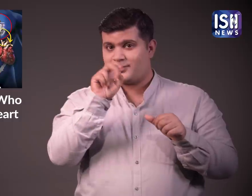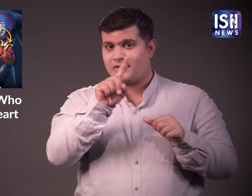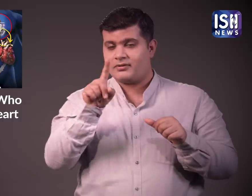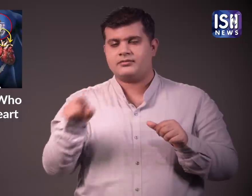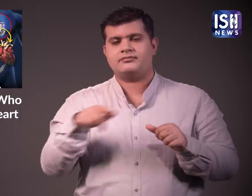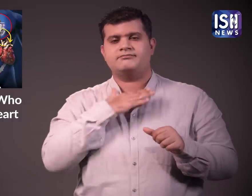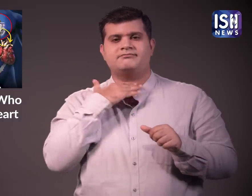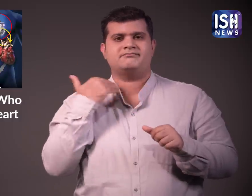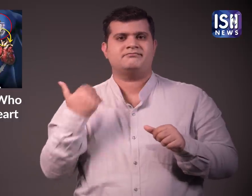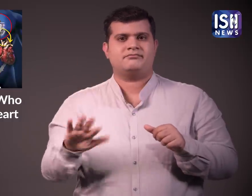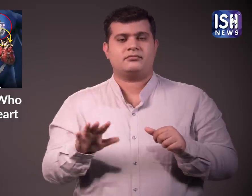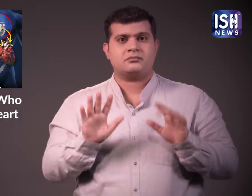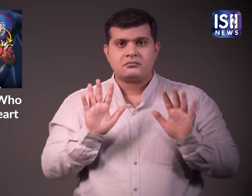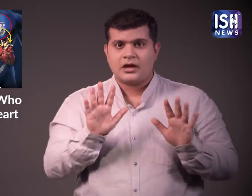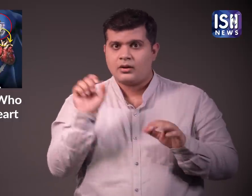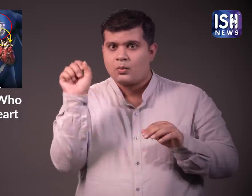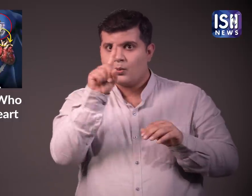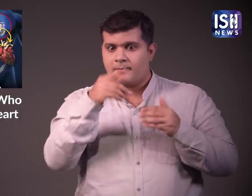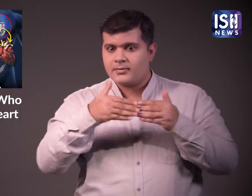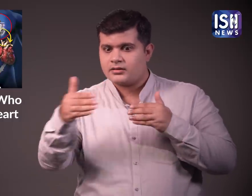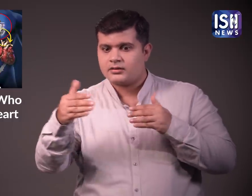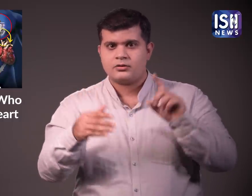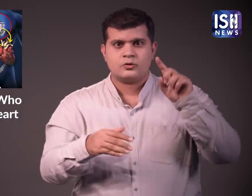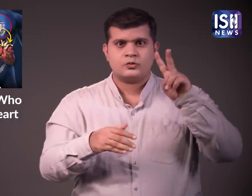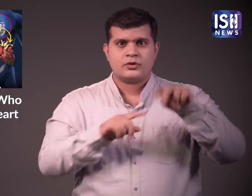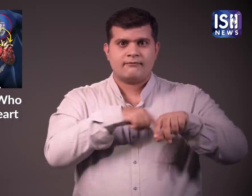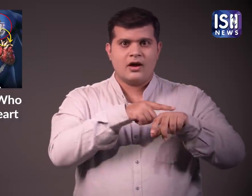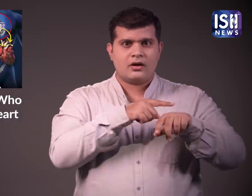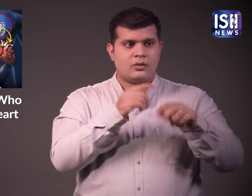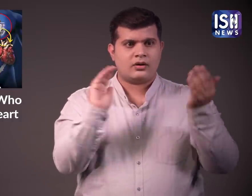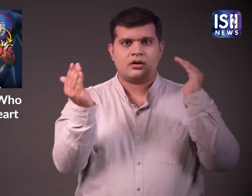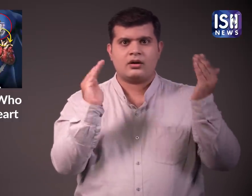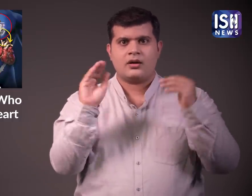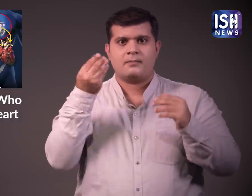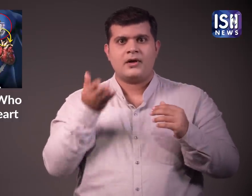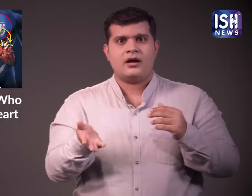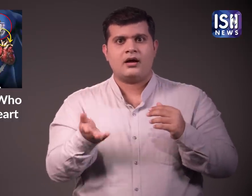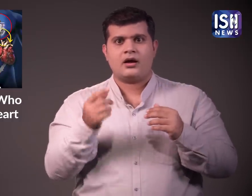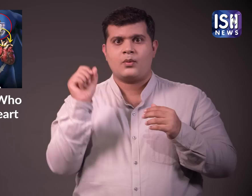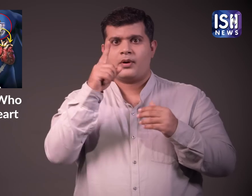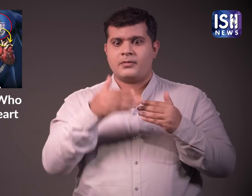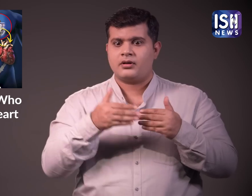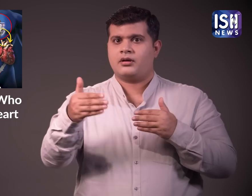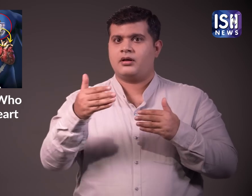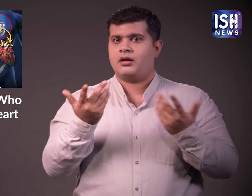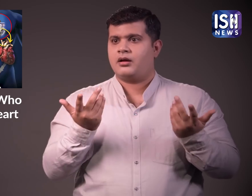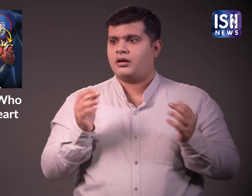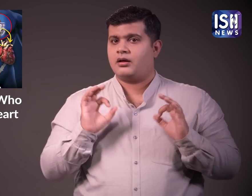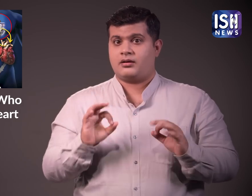दुख की बात है कि अप्रेल 2011 में उनका निदन हो गया लेकिन वे मेकानिक दिल के साथ एक महिने से अधिक